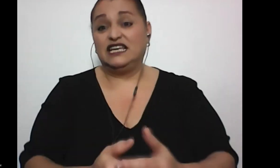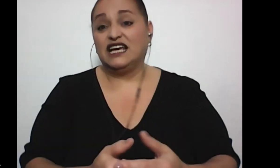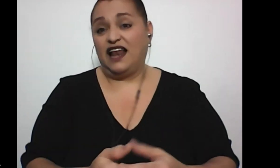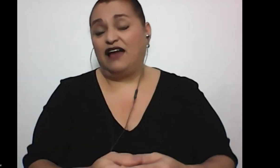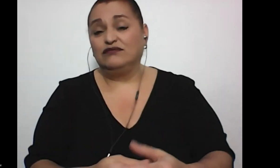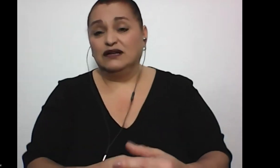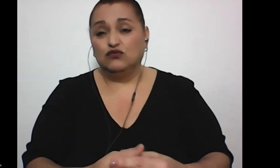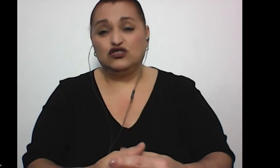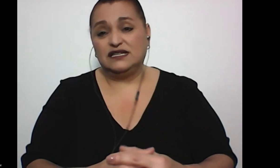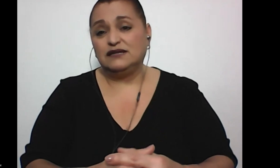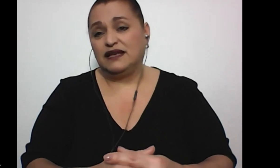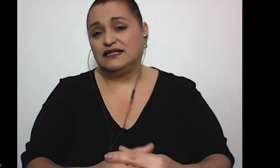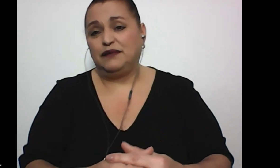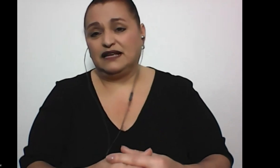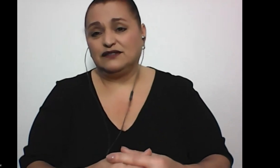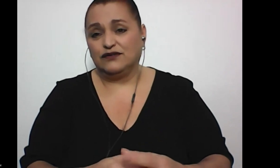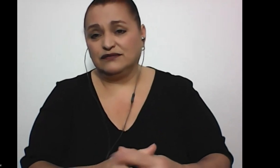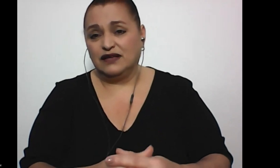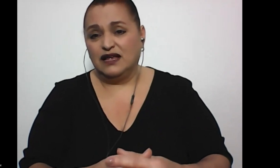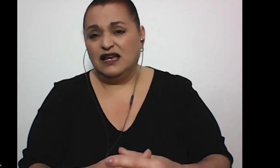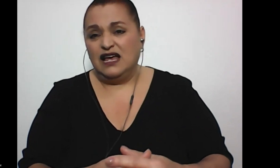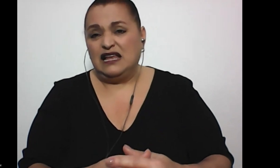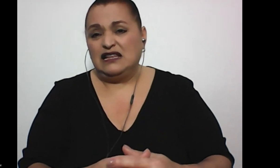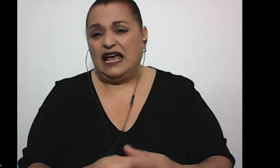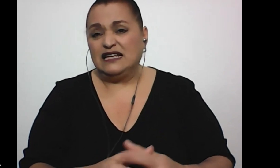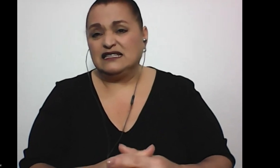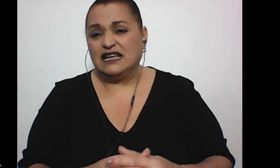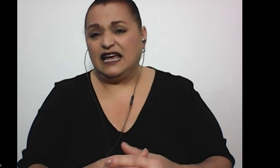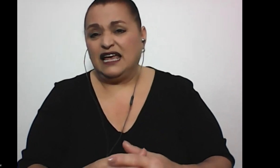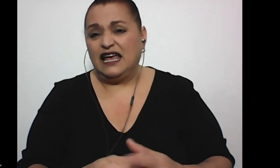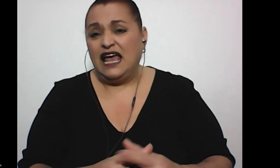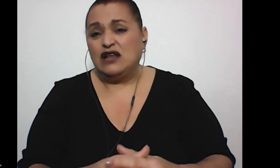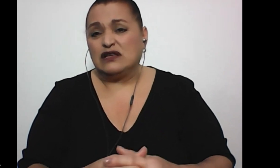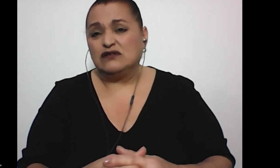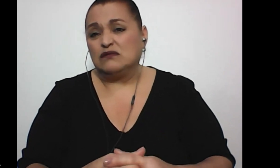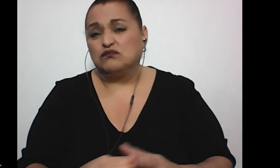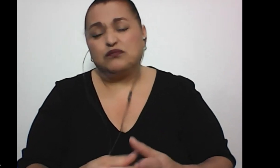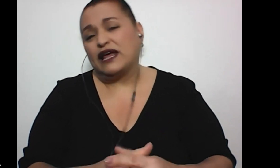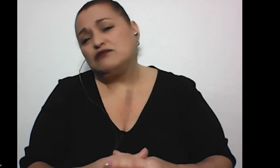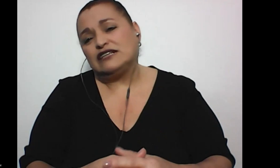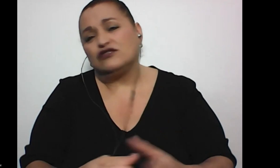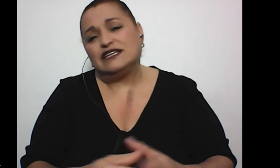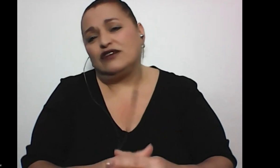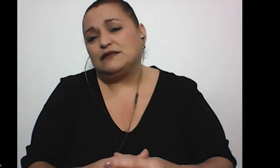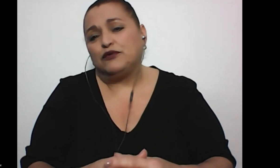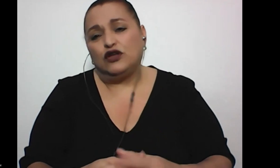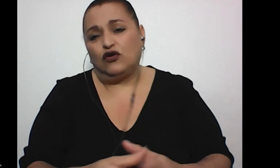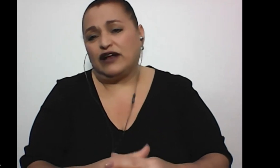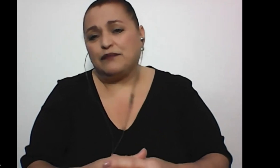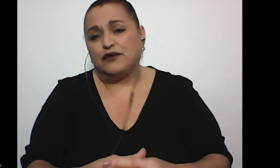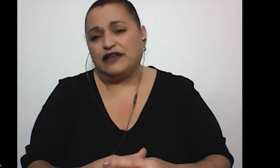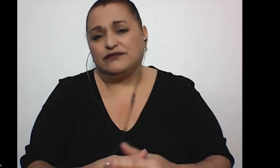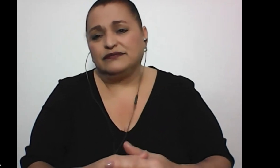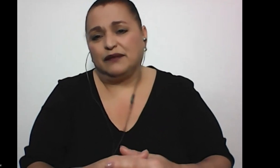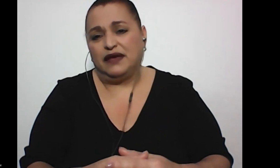Sí, claro, muchísima discriminación, este, porque muchas cosas no las he podido